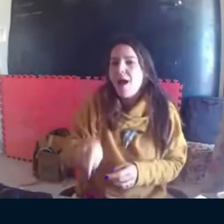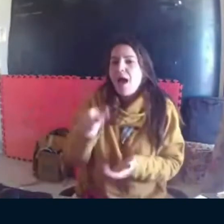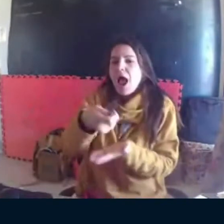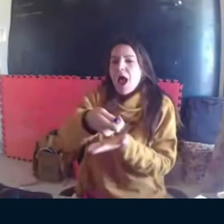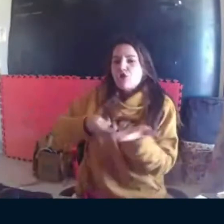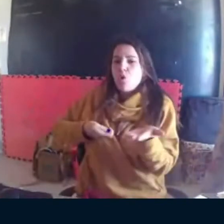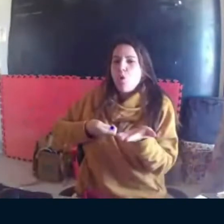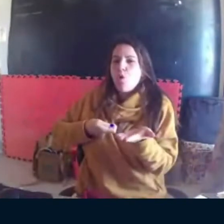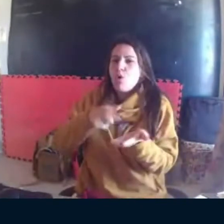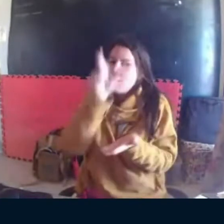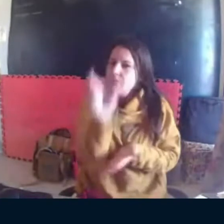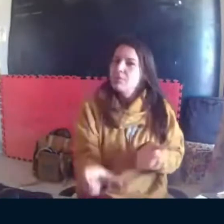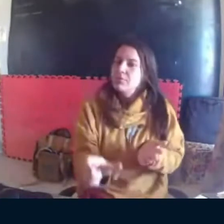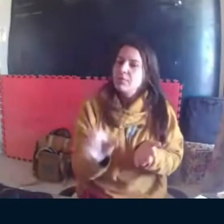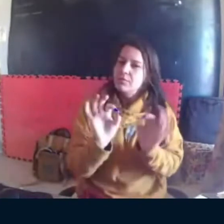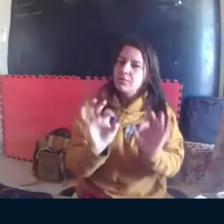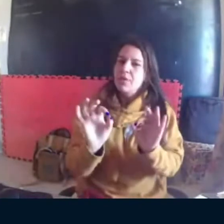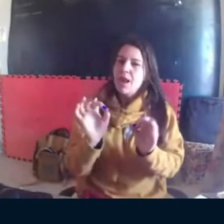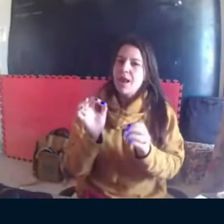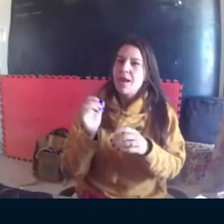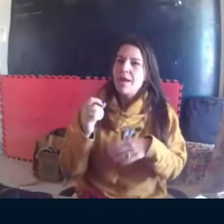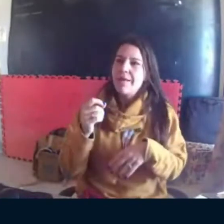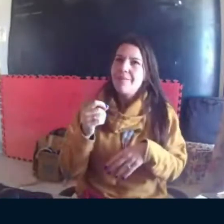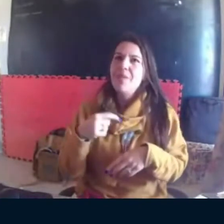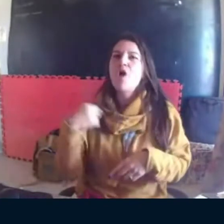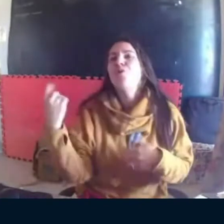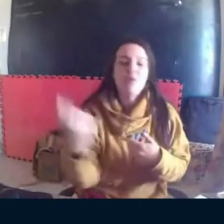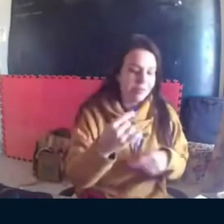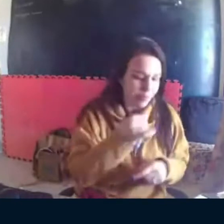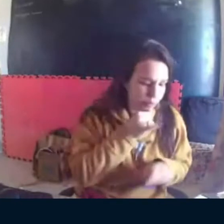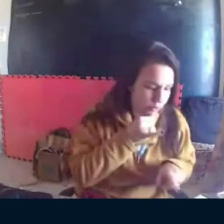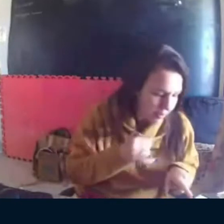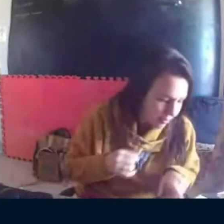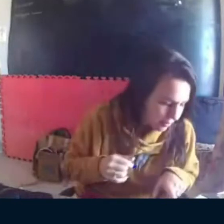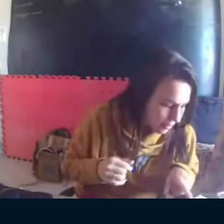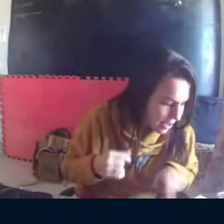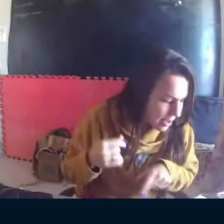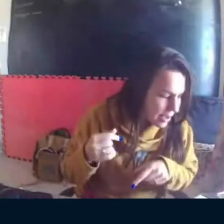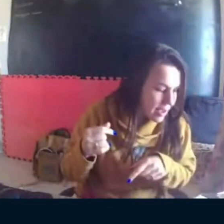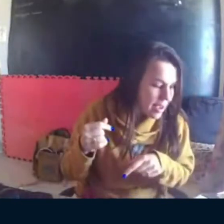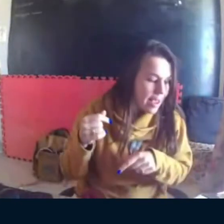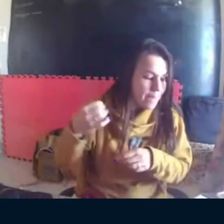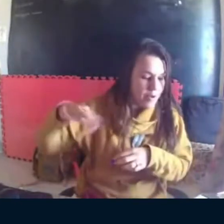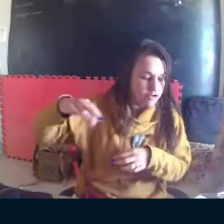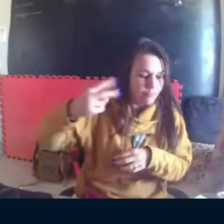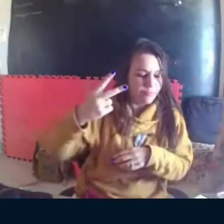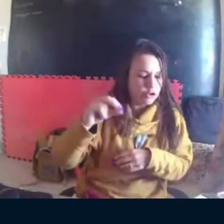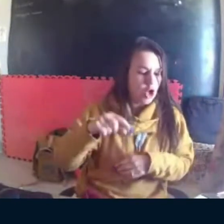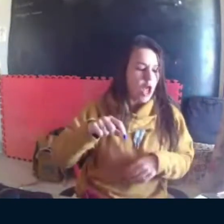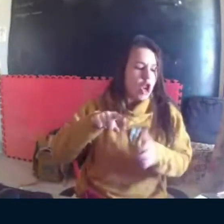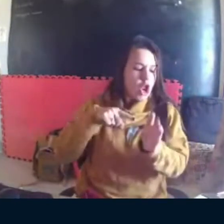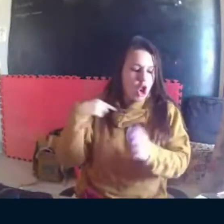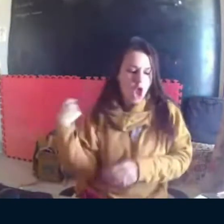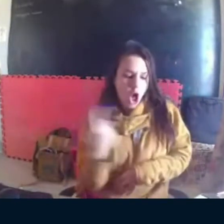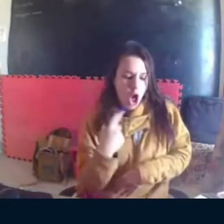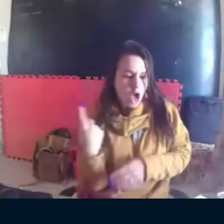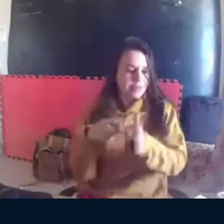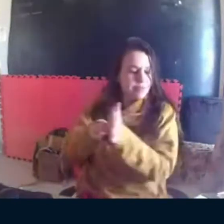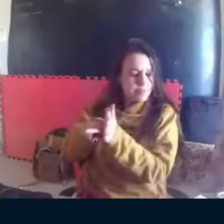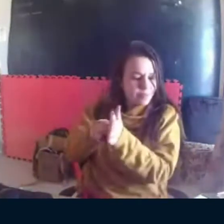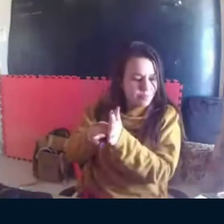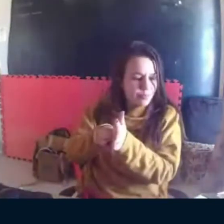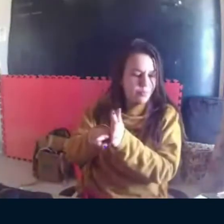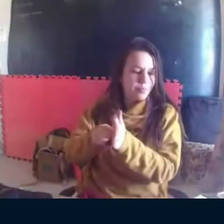Eu vi em alguns momentos da sua escrita que você colocou assim, por exemplo, na página